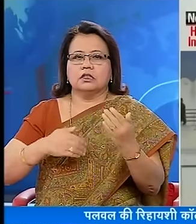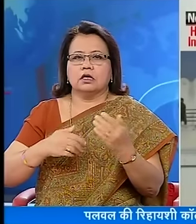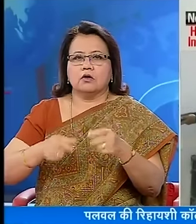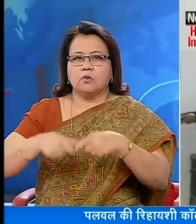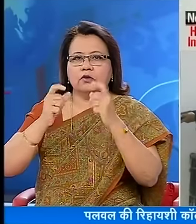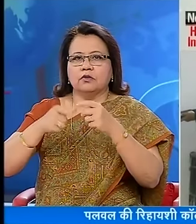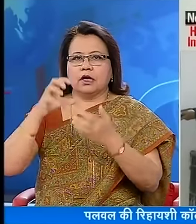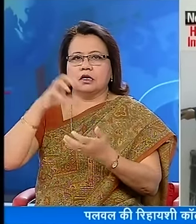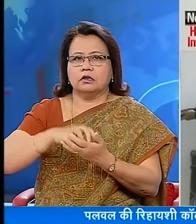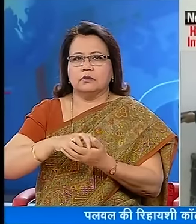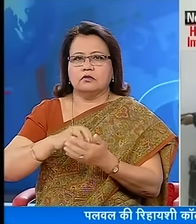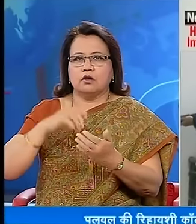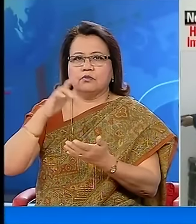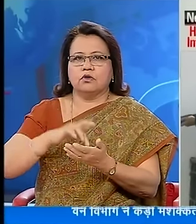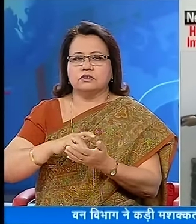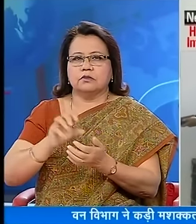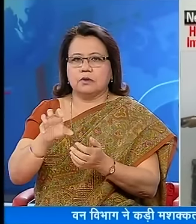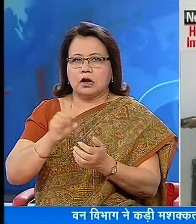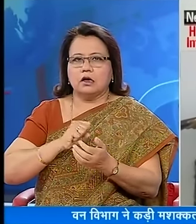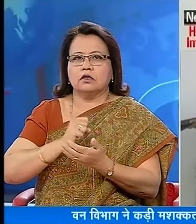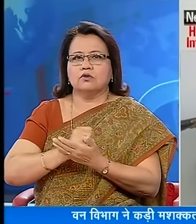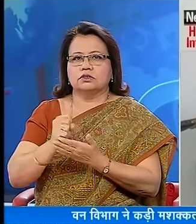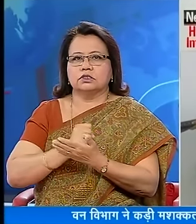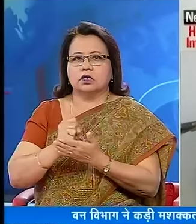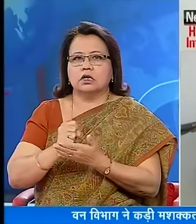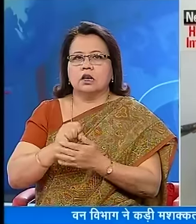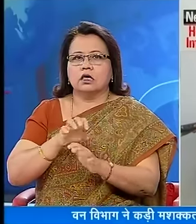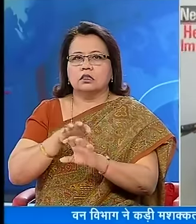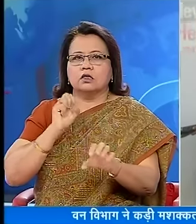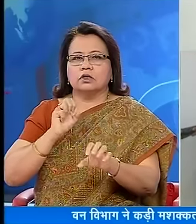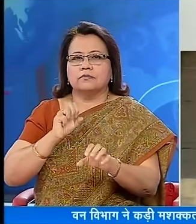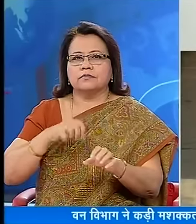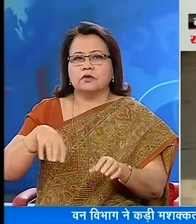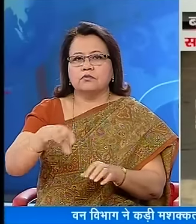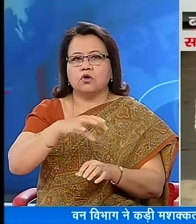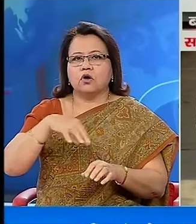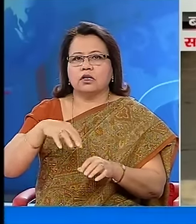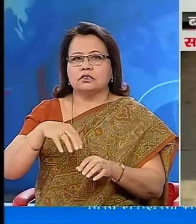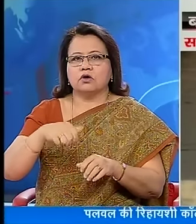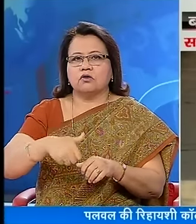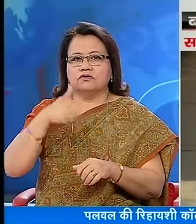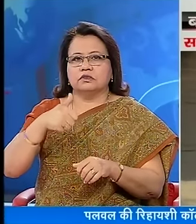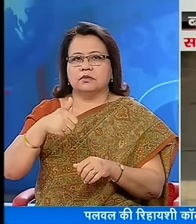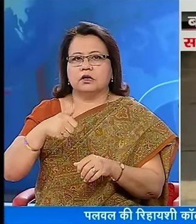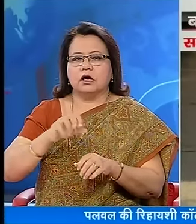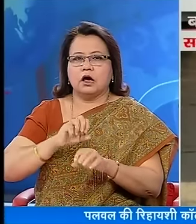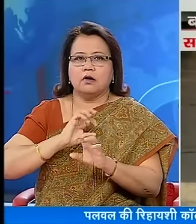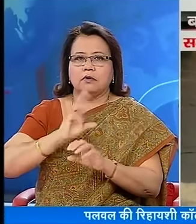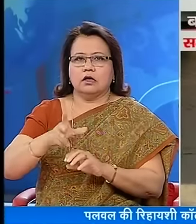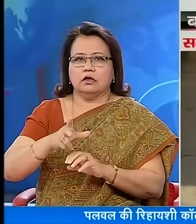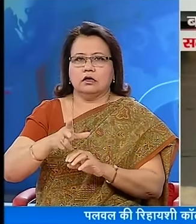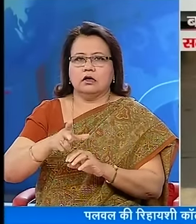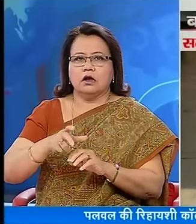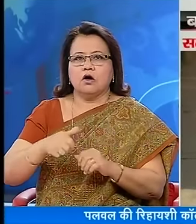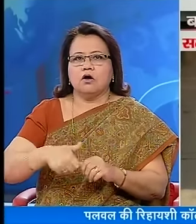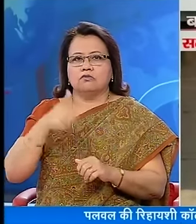लगते ही वन विभाग की टीम ने वहाँ पहुँच कर पकड़ने की कोशिश की लेकिन तेंदुए ने ब्लॉक रेंज ओफिसर पर